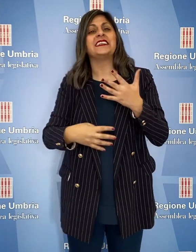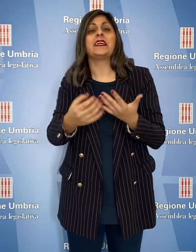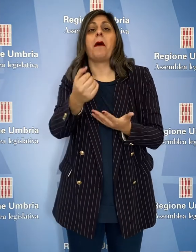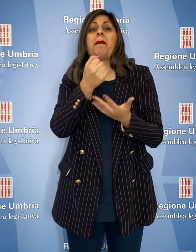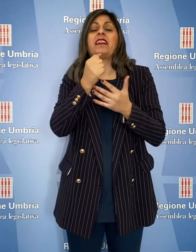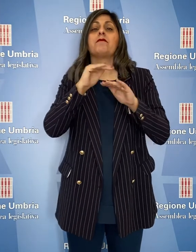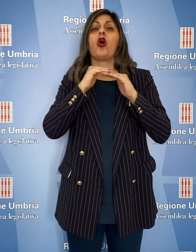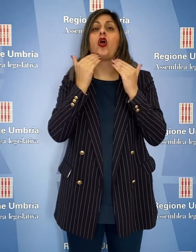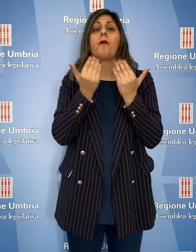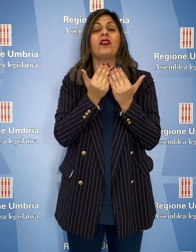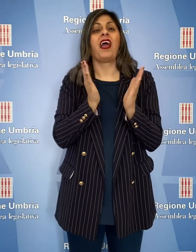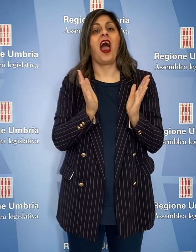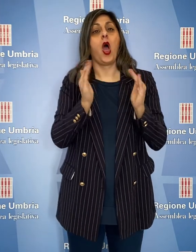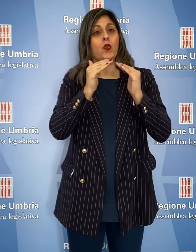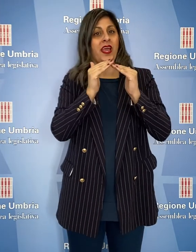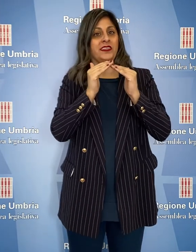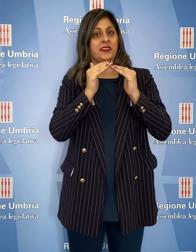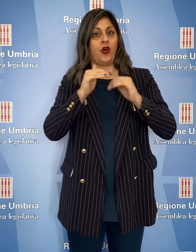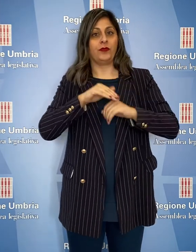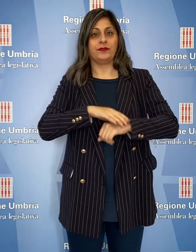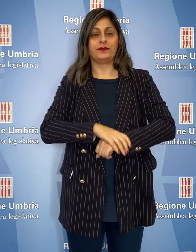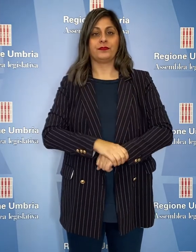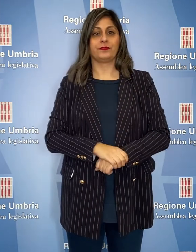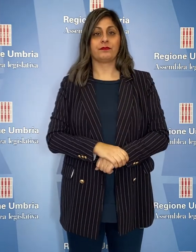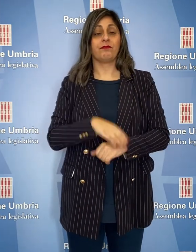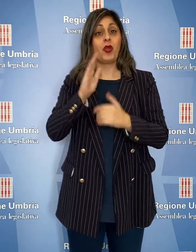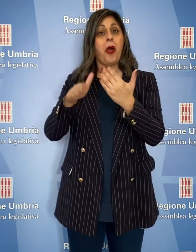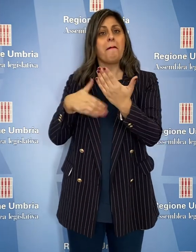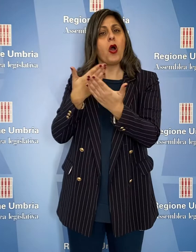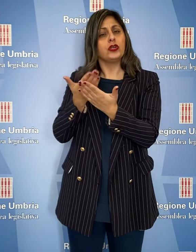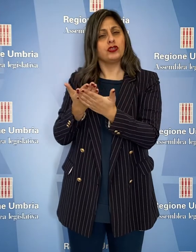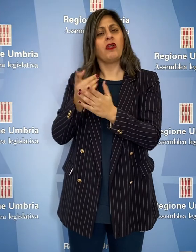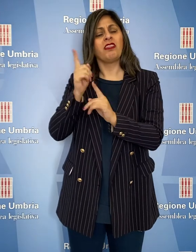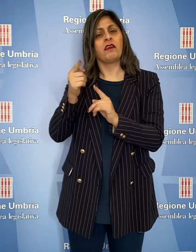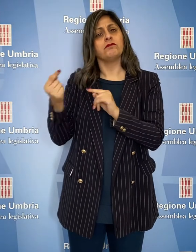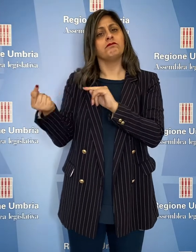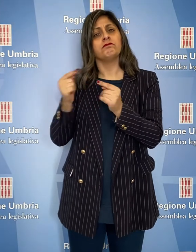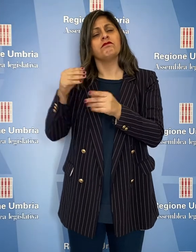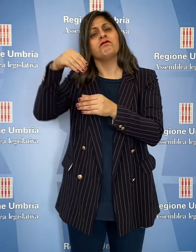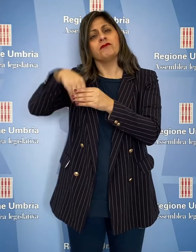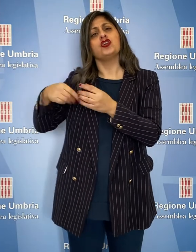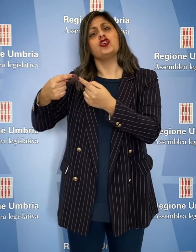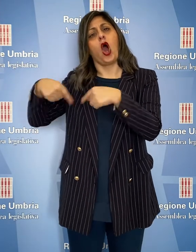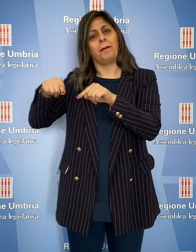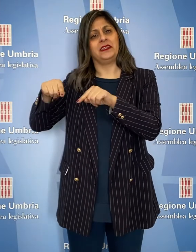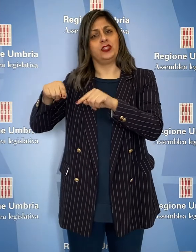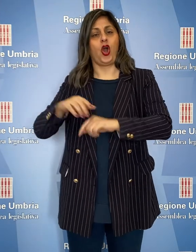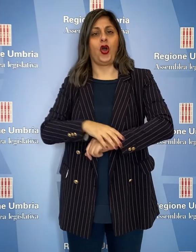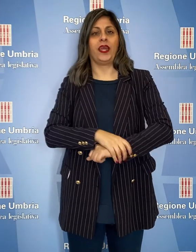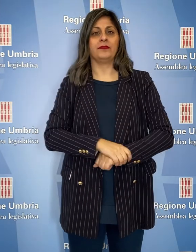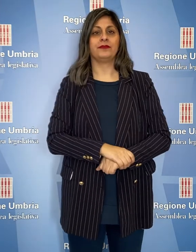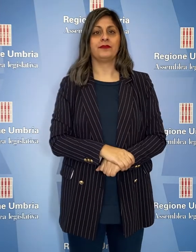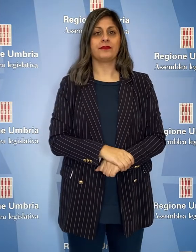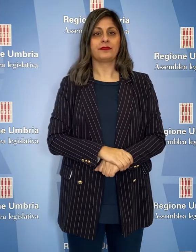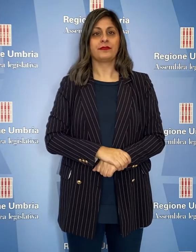Norcia, nella lista del Patrimonio Mondiale Unesco. La mozione sarà discussa in